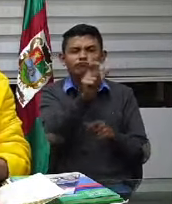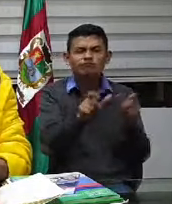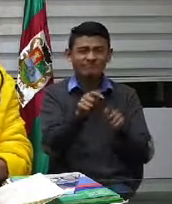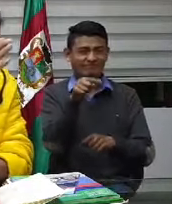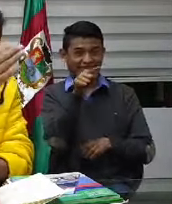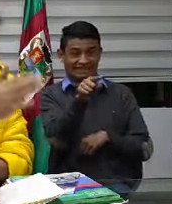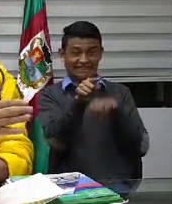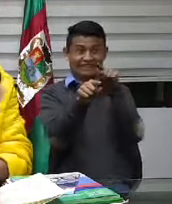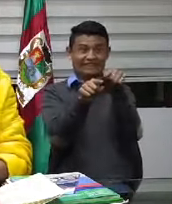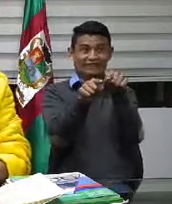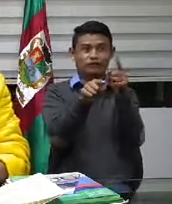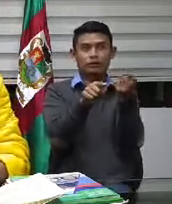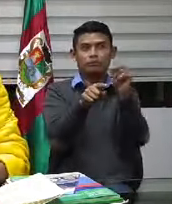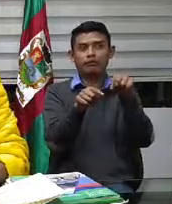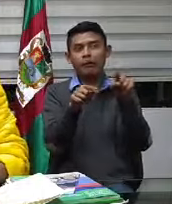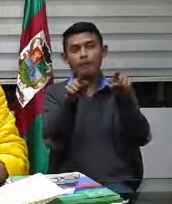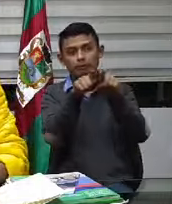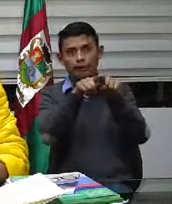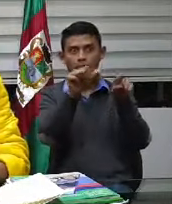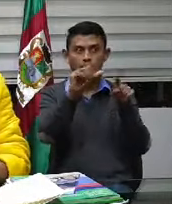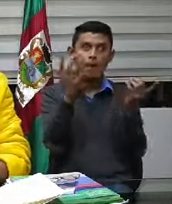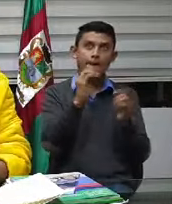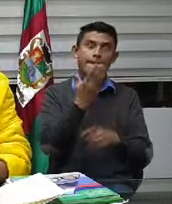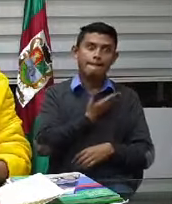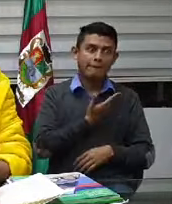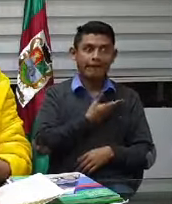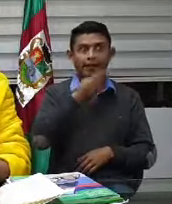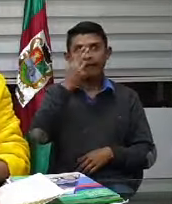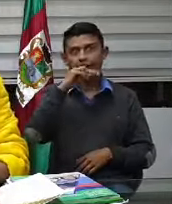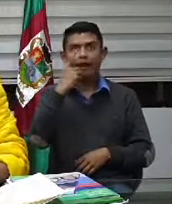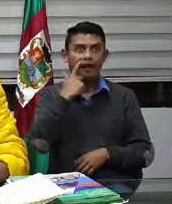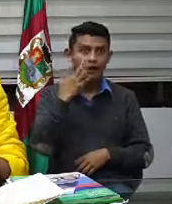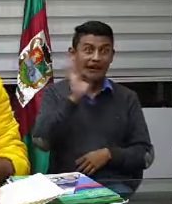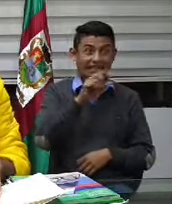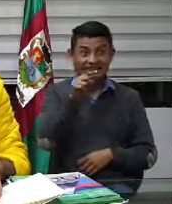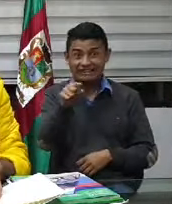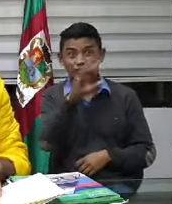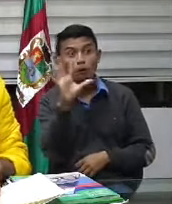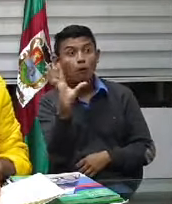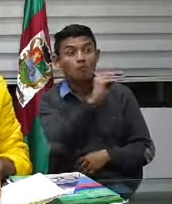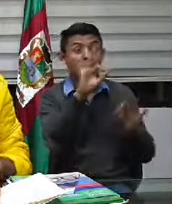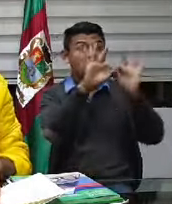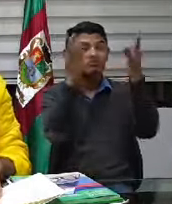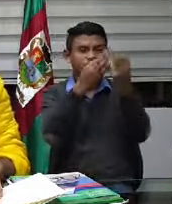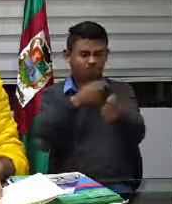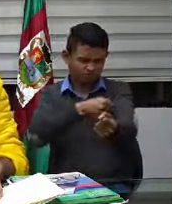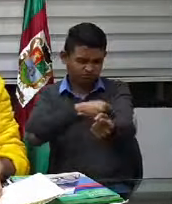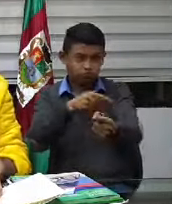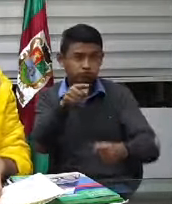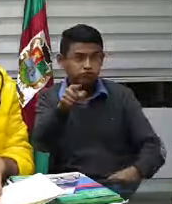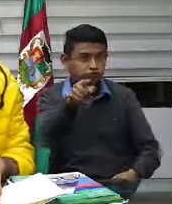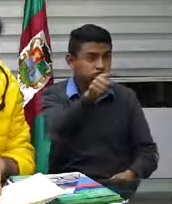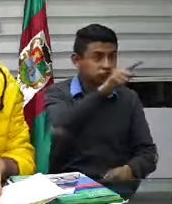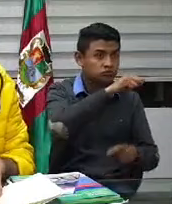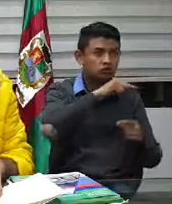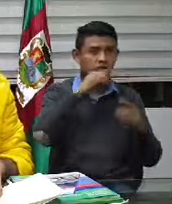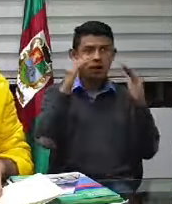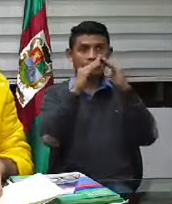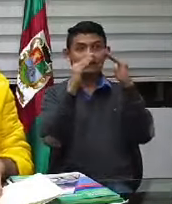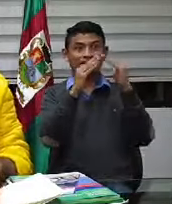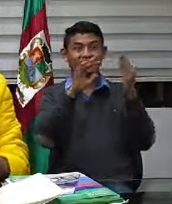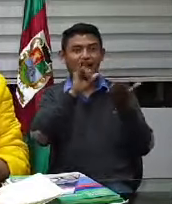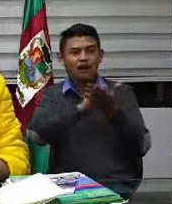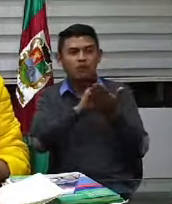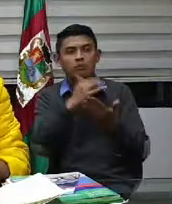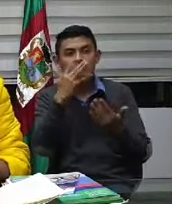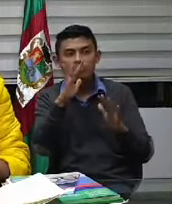hay que hacerle a la hermana a la tía a su hijo a su papá a su abuelito en la misma casa a ver cómo están y esas personas mientras hacen las